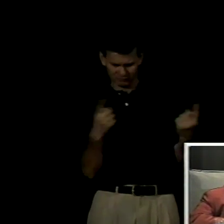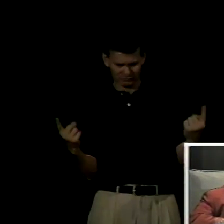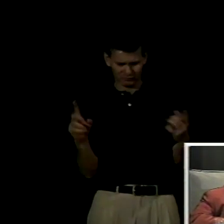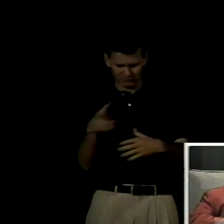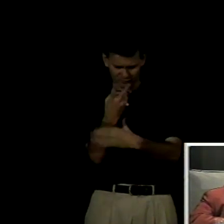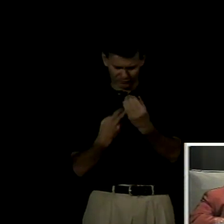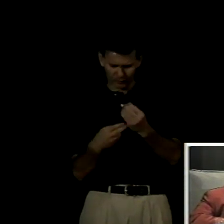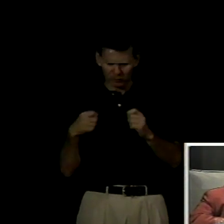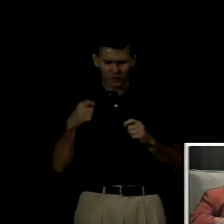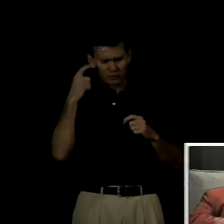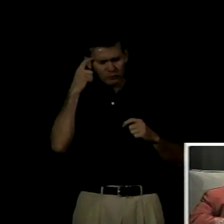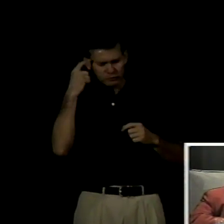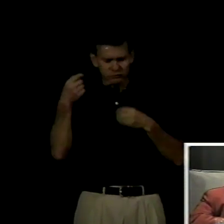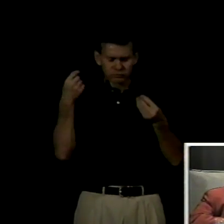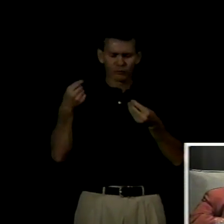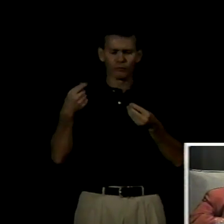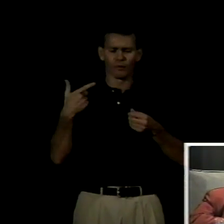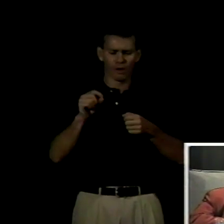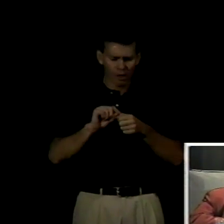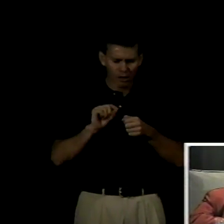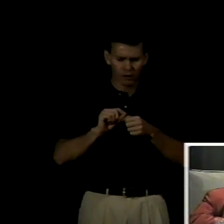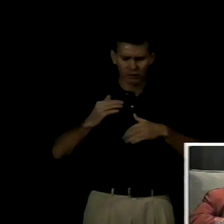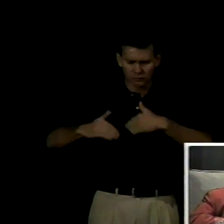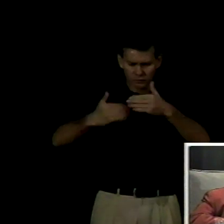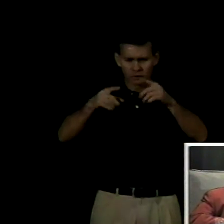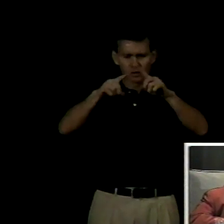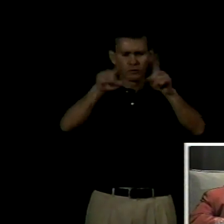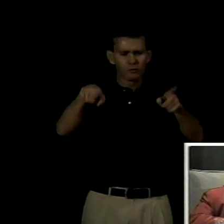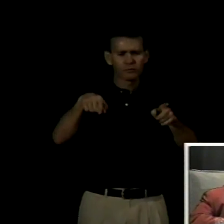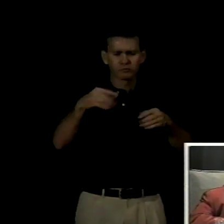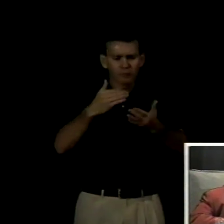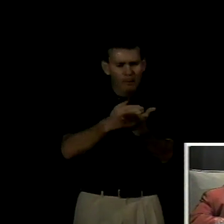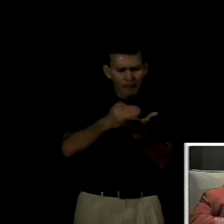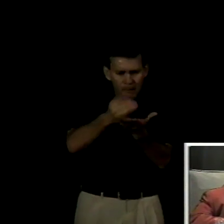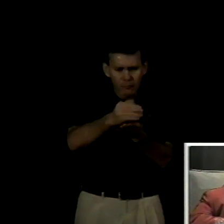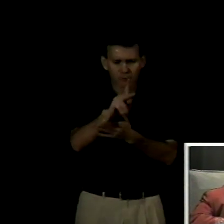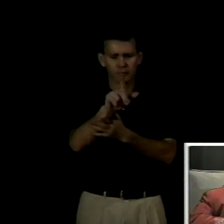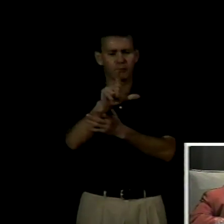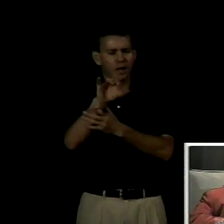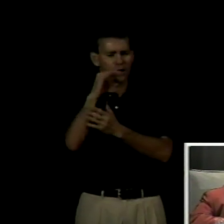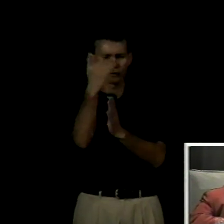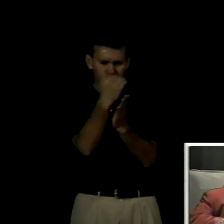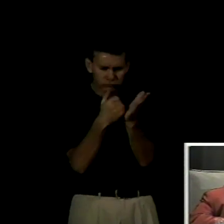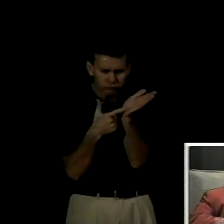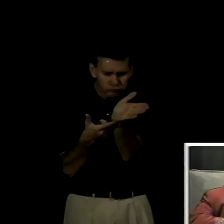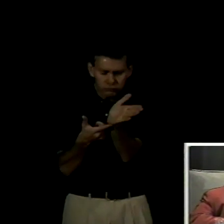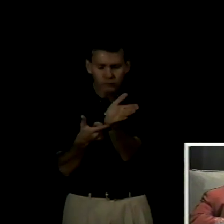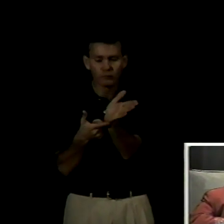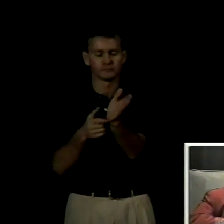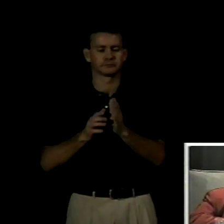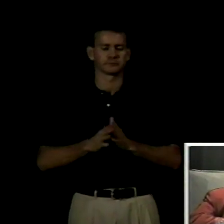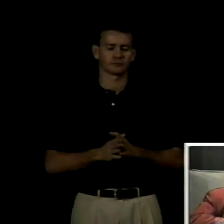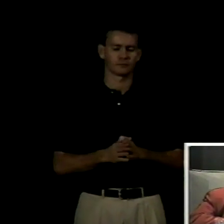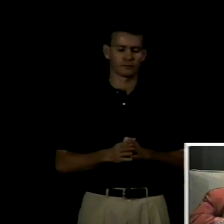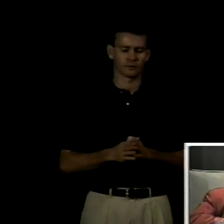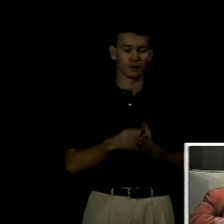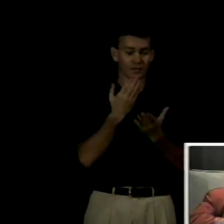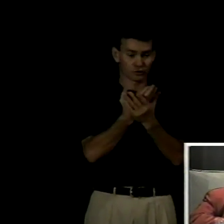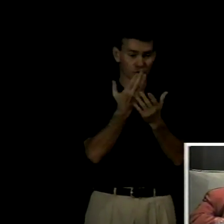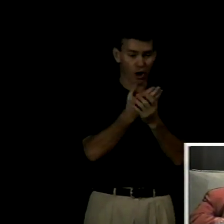instrumentos de la planificación lingüística dentro de los instrumentos de la planificación lingüística que propone Calvet yo me parece muy interesante este